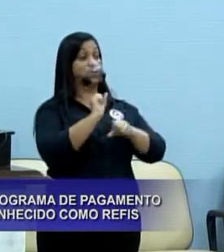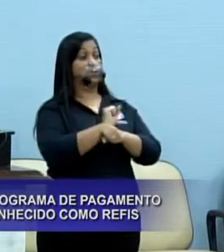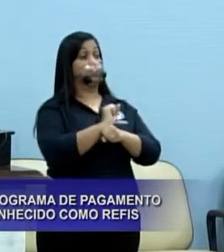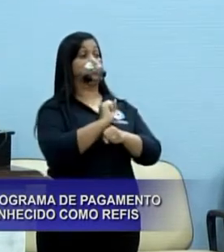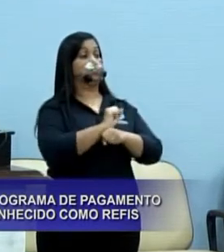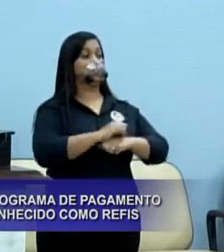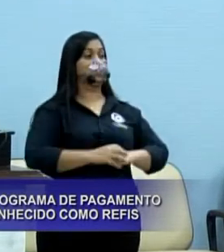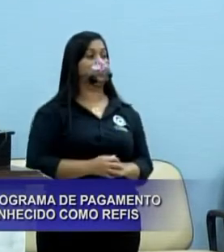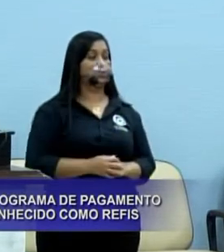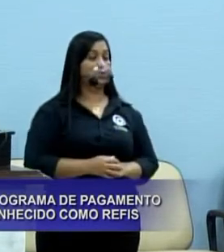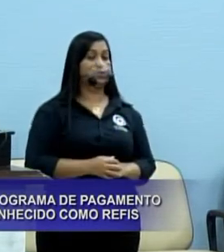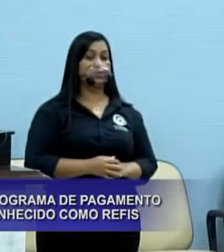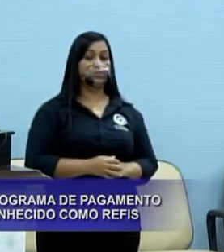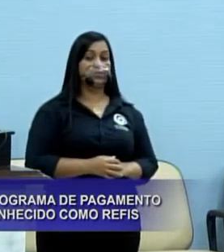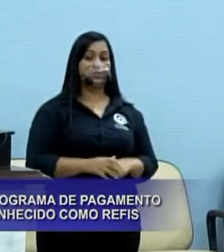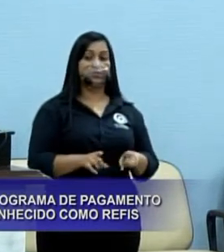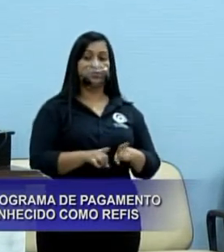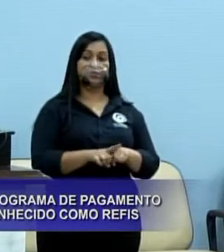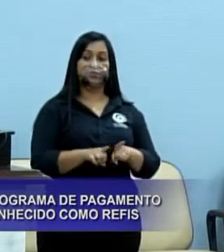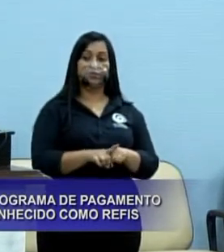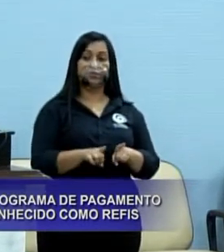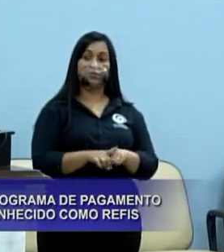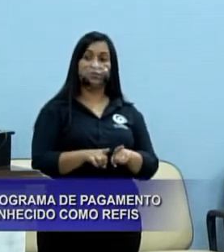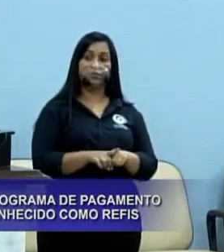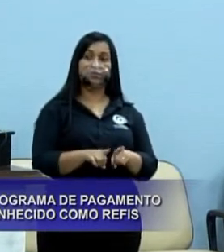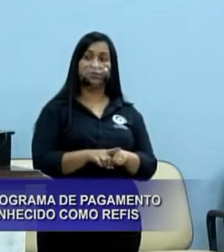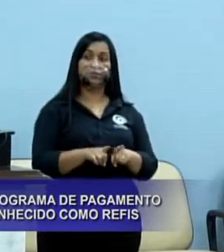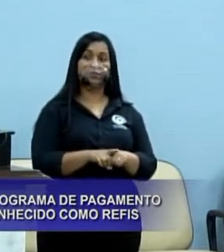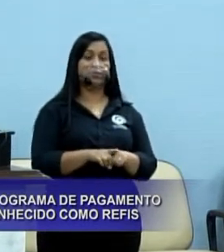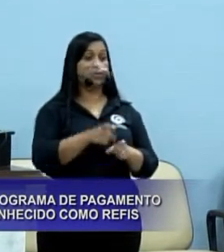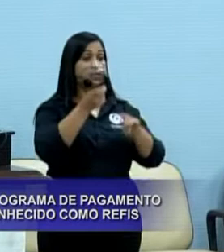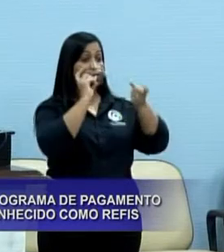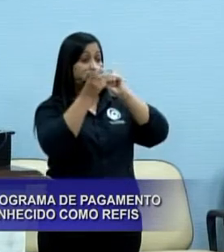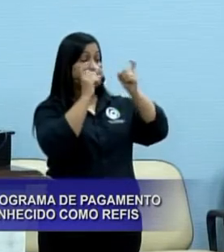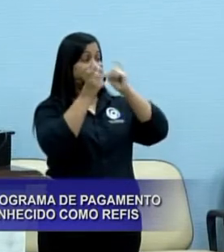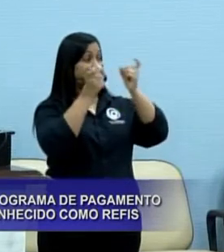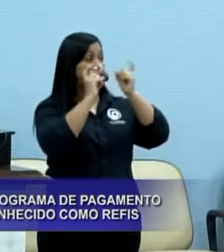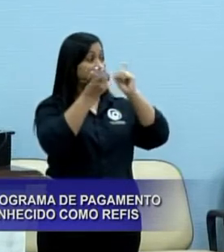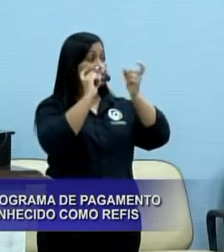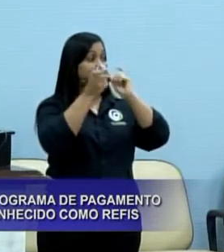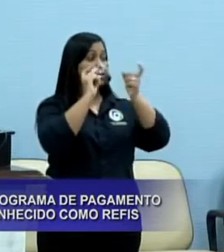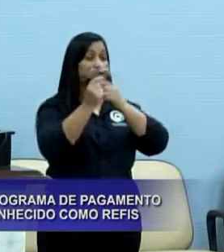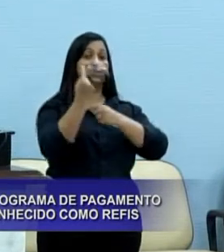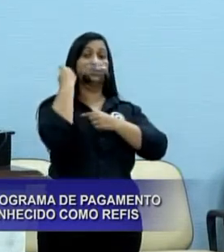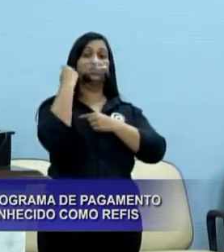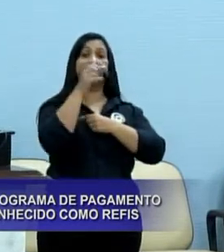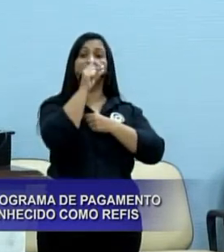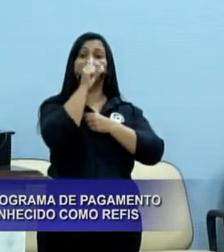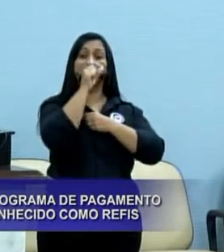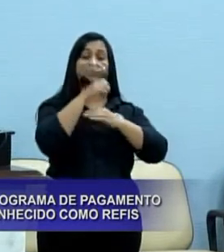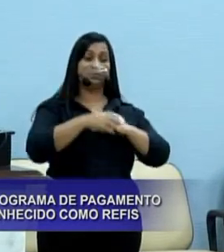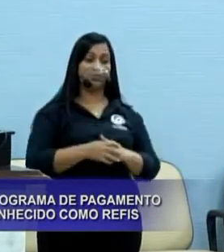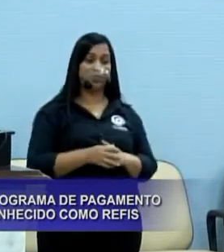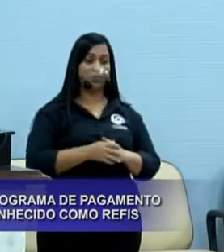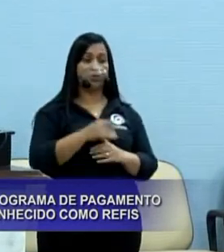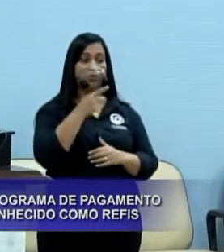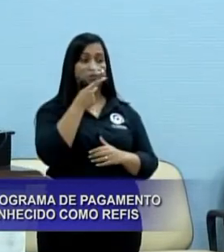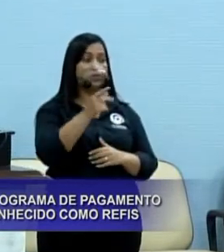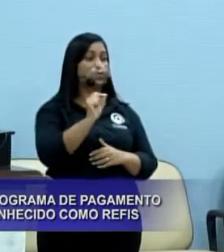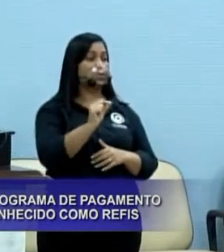Agora voltar na reunião que tivemos sábado, né, que foi audiência pública da região metropolitana, foi muito bem,